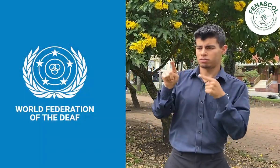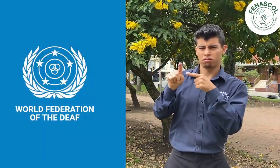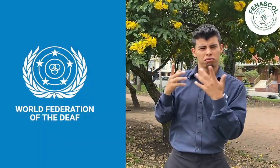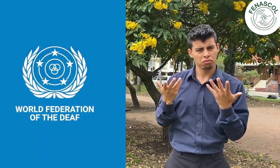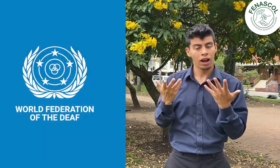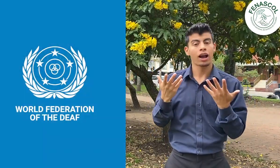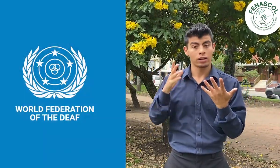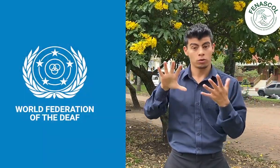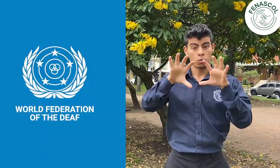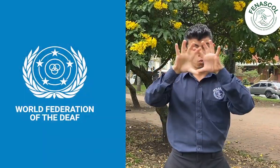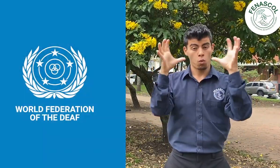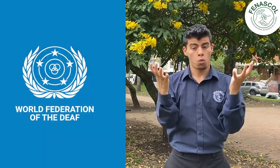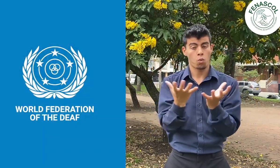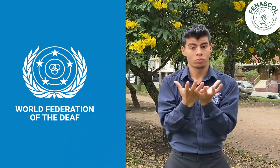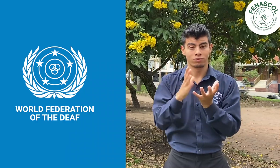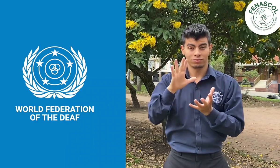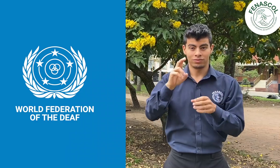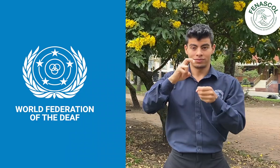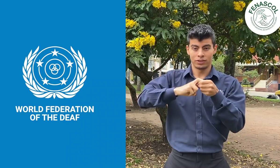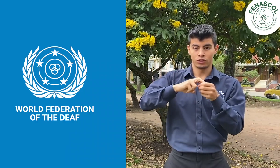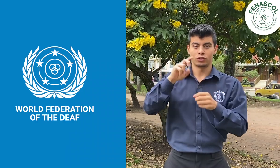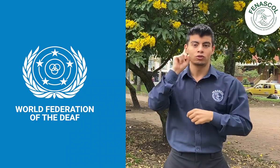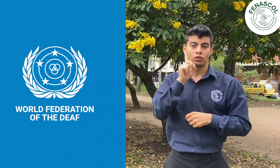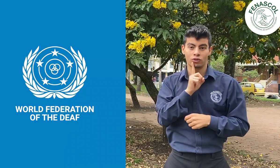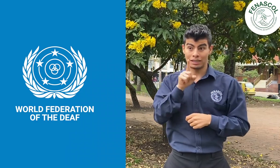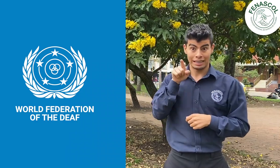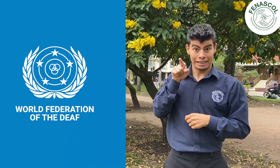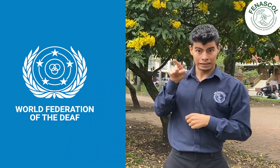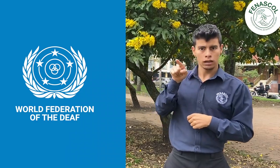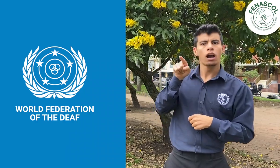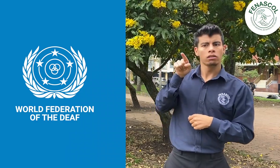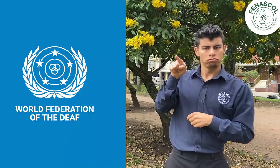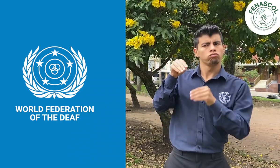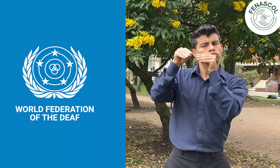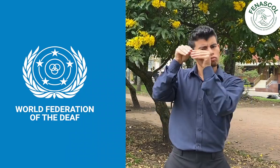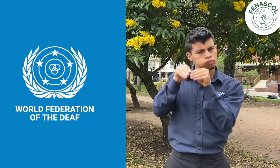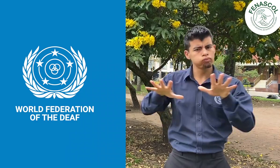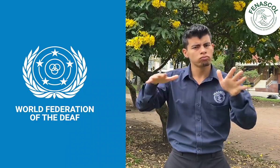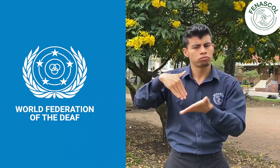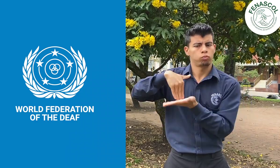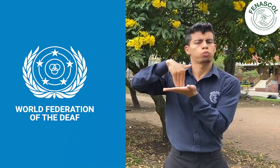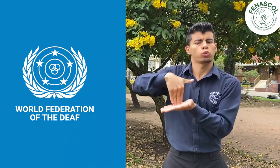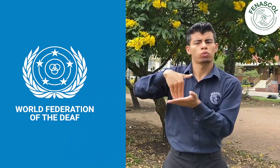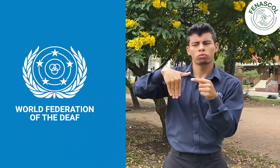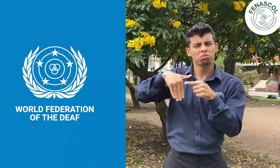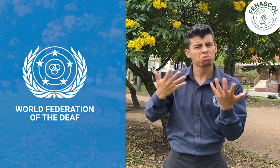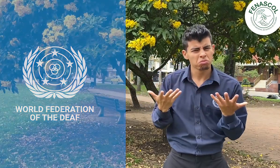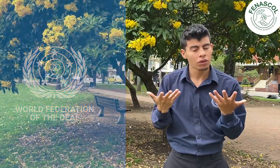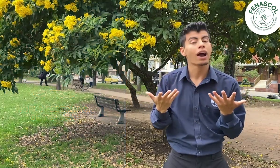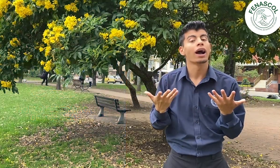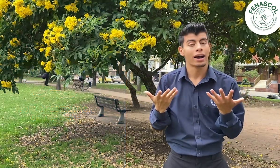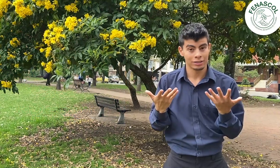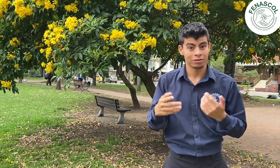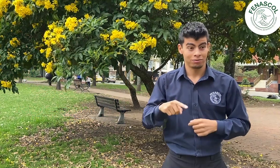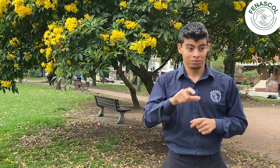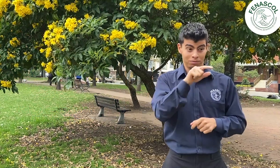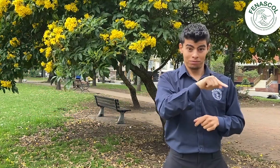la FMS, la Federación Mundial de Sordos, ha publicado un comunicado de postura mencionando que el